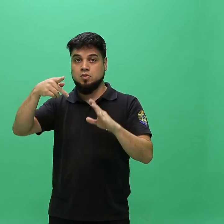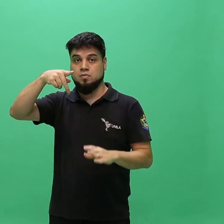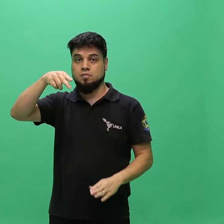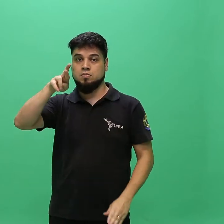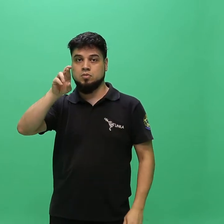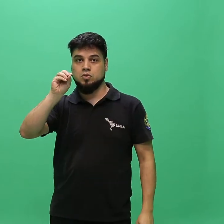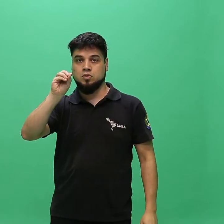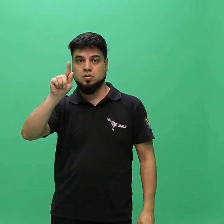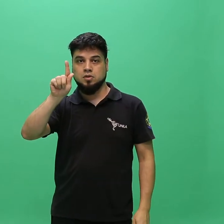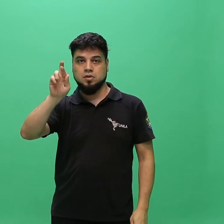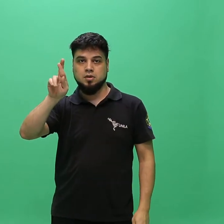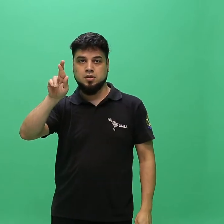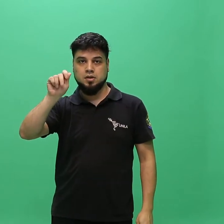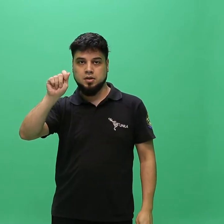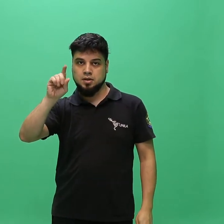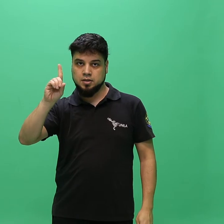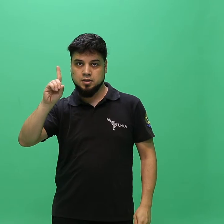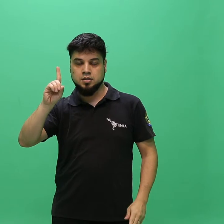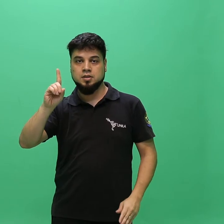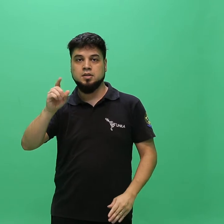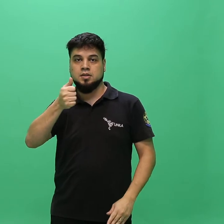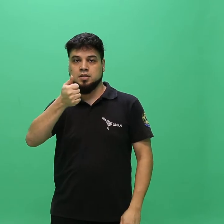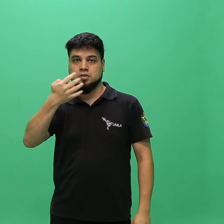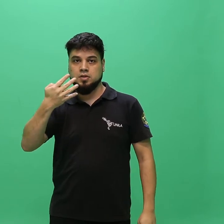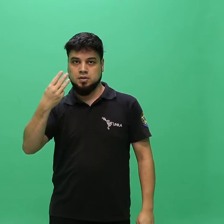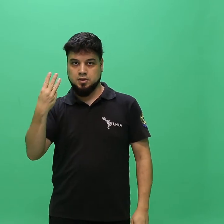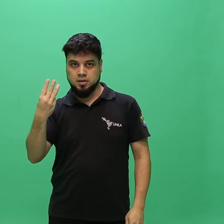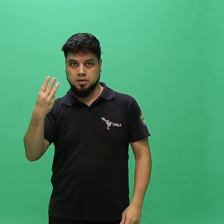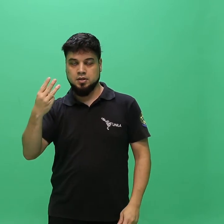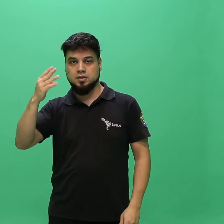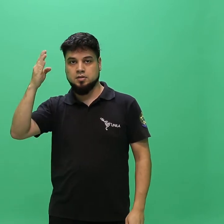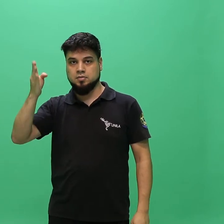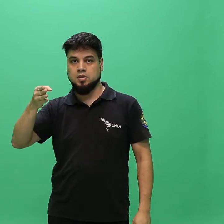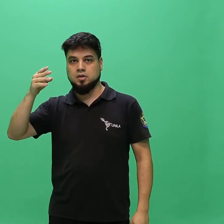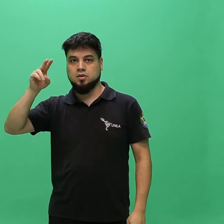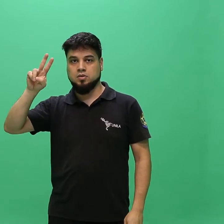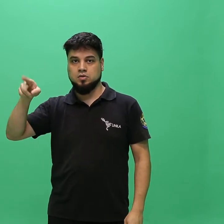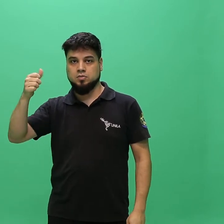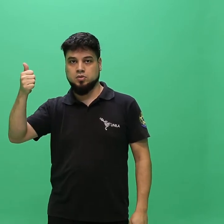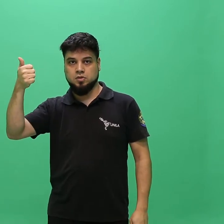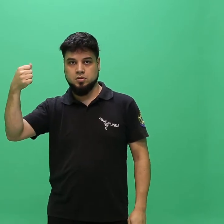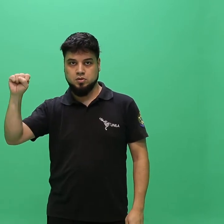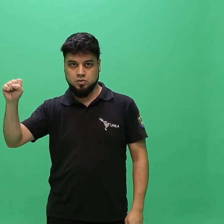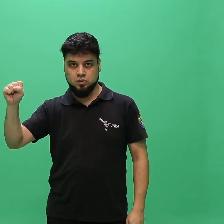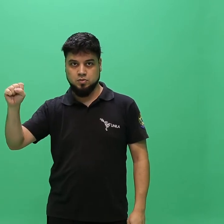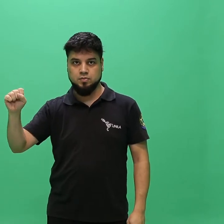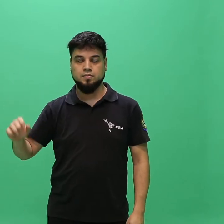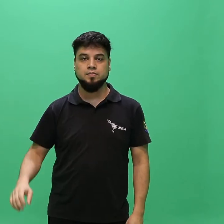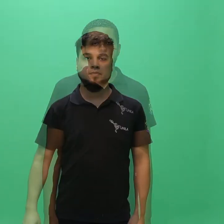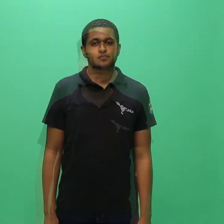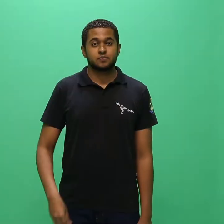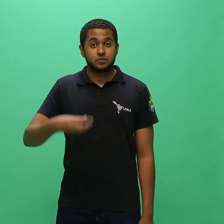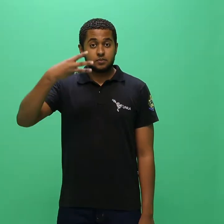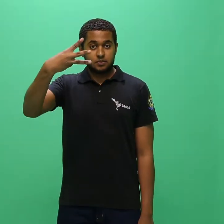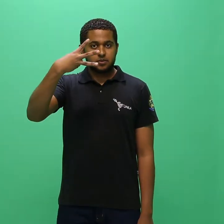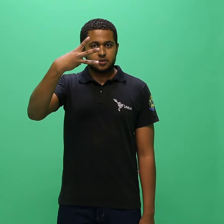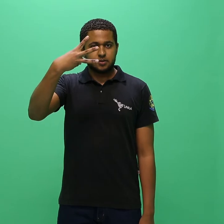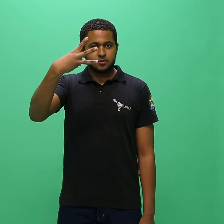-2018, publicado em 6 de setembro de 2018. 3. Da